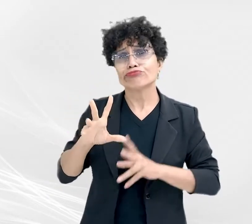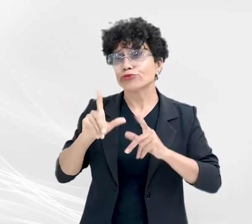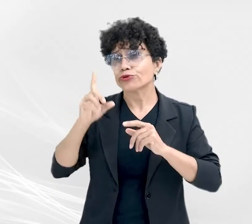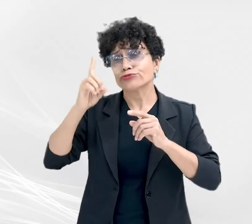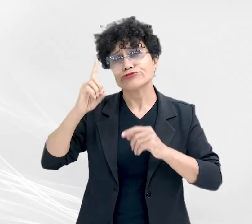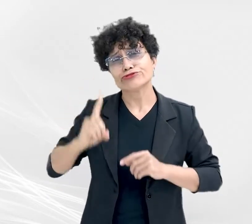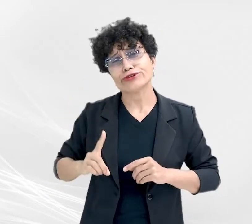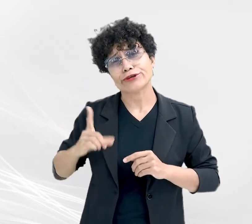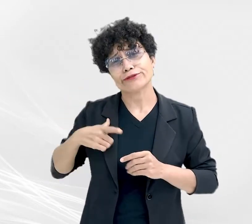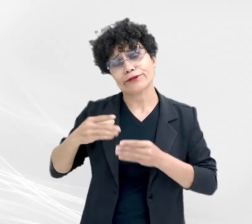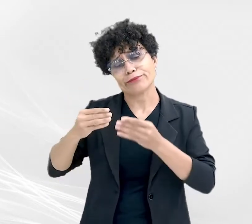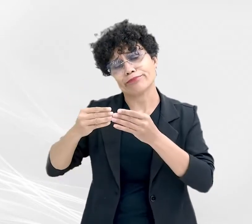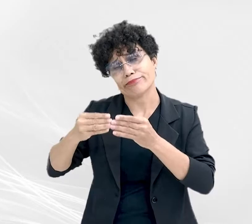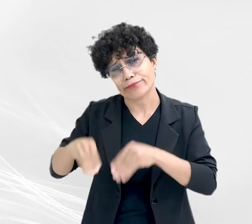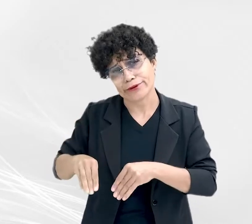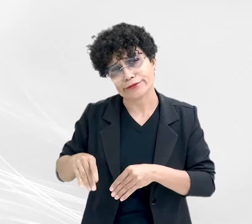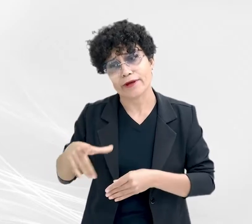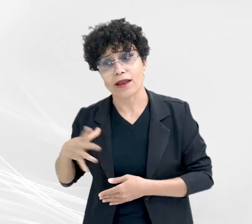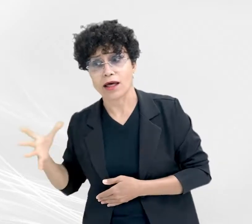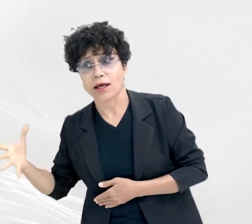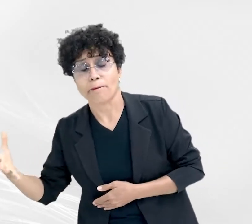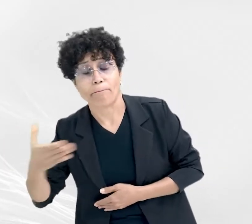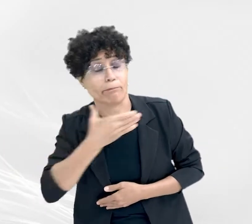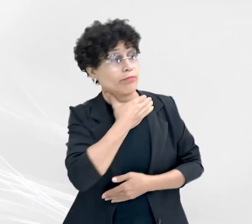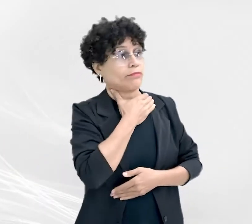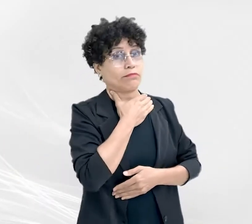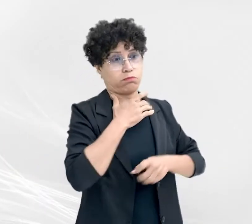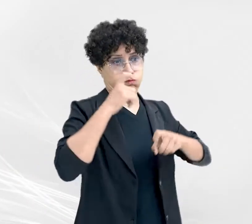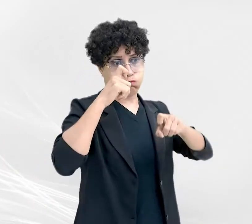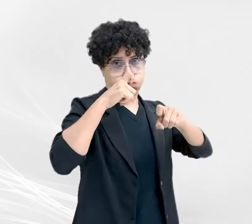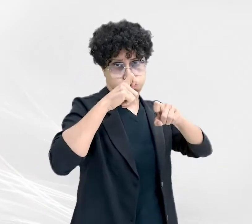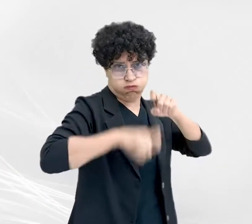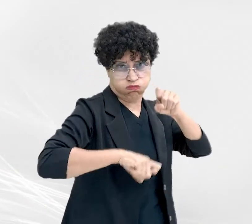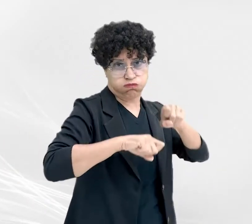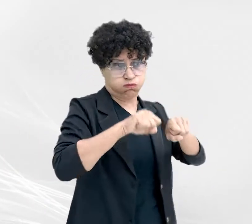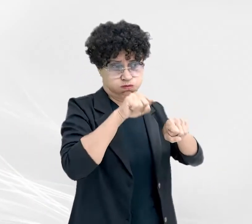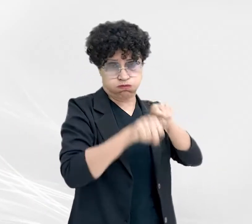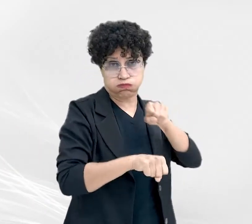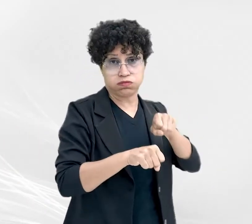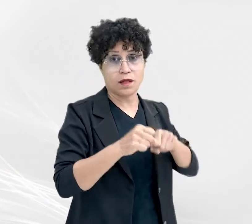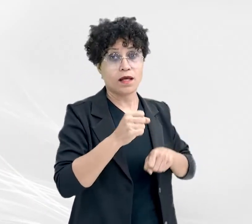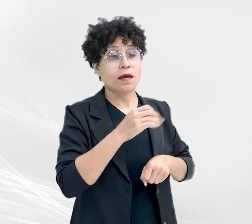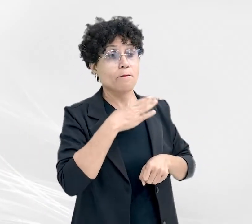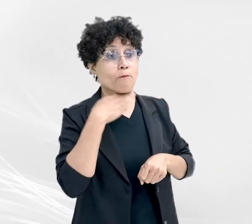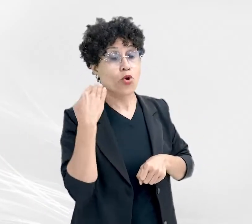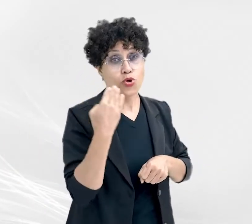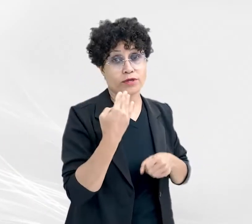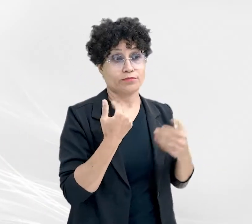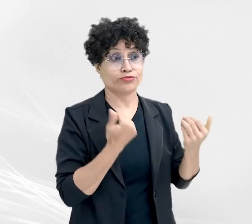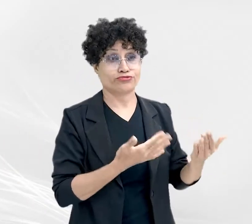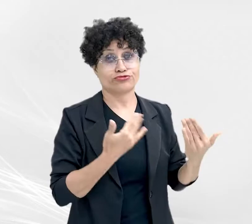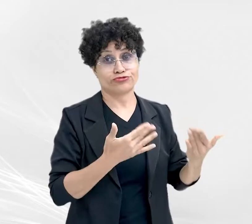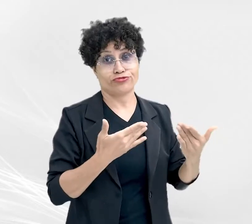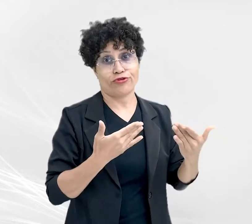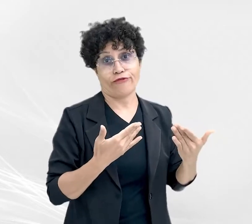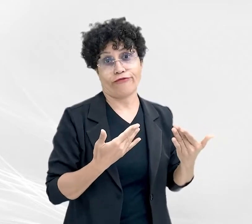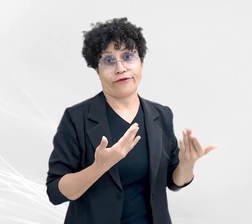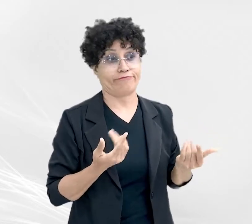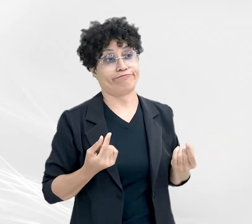humanos violados. Foi raptada, estuprada e morta por jovens de classe média alta daquela cidade.